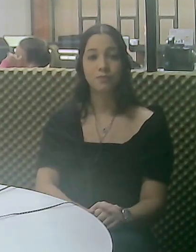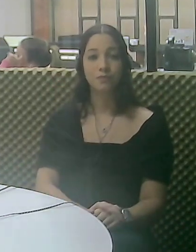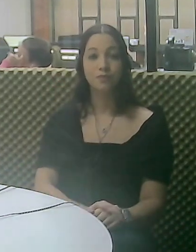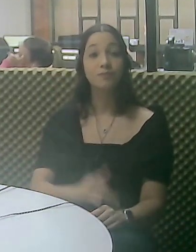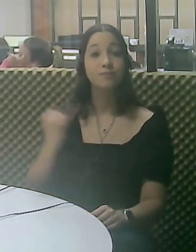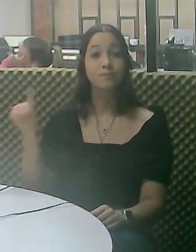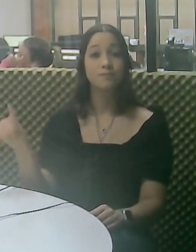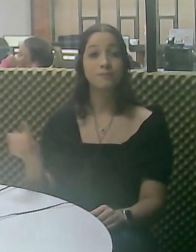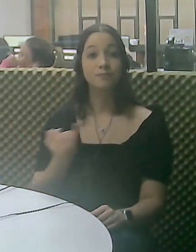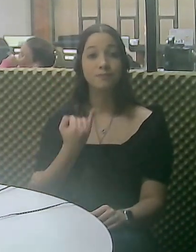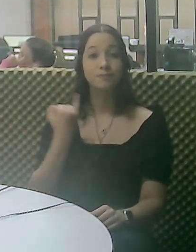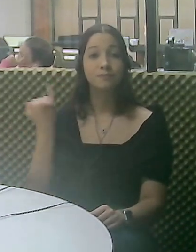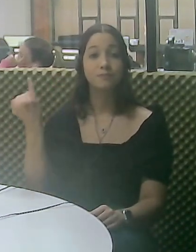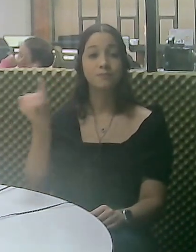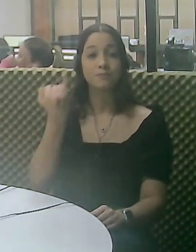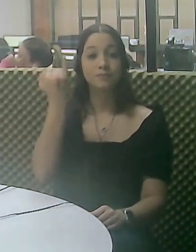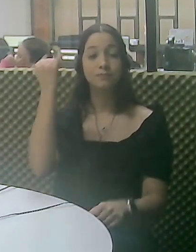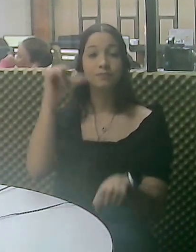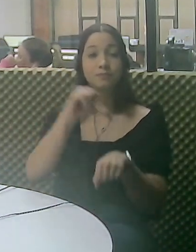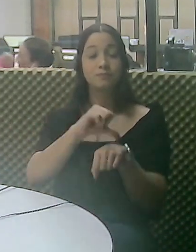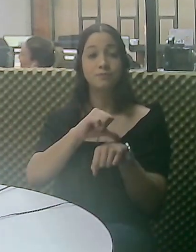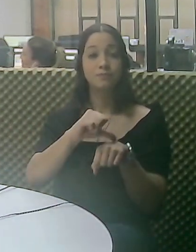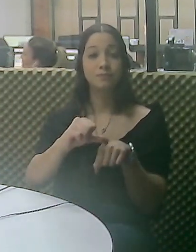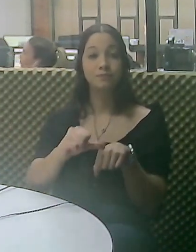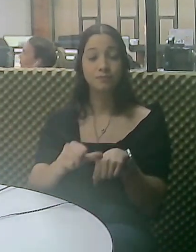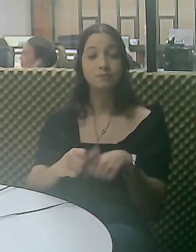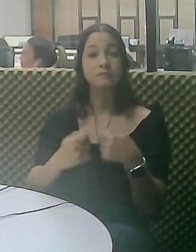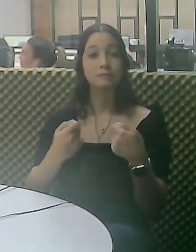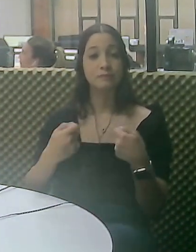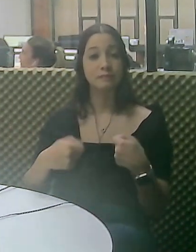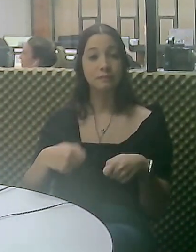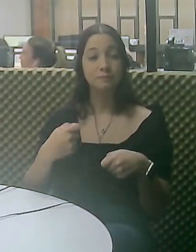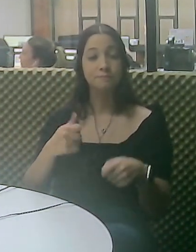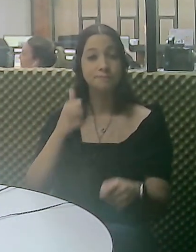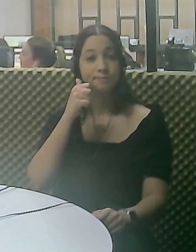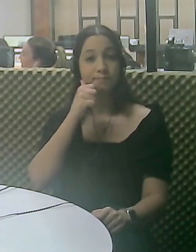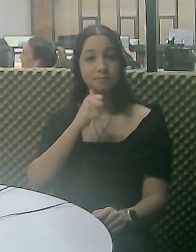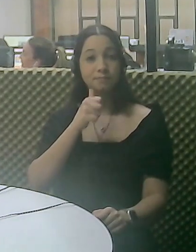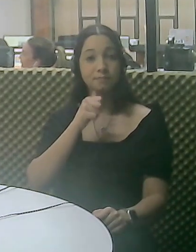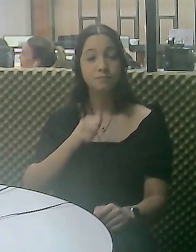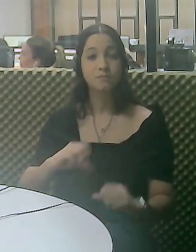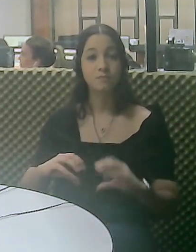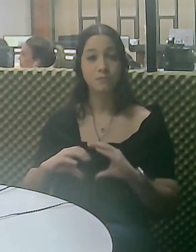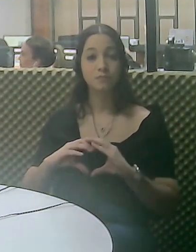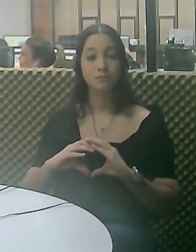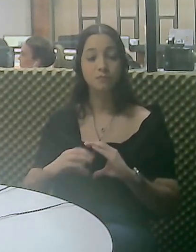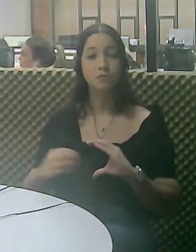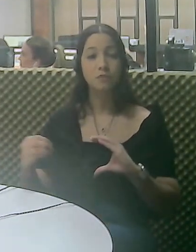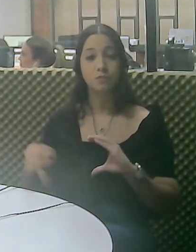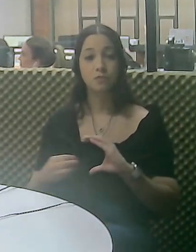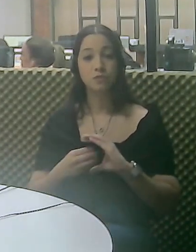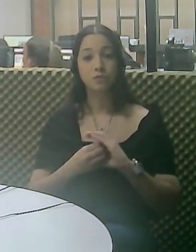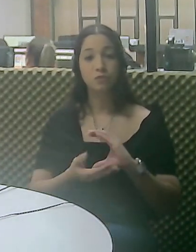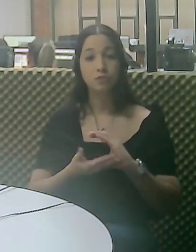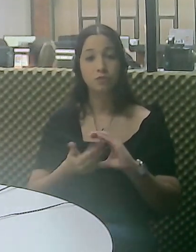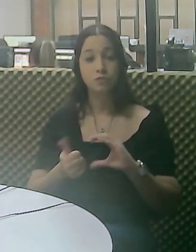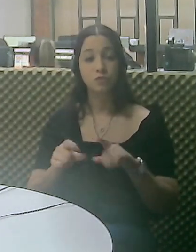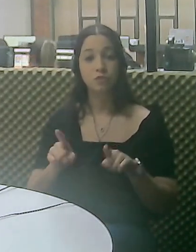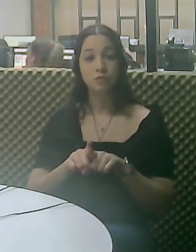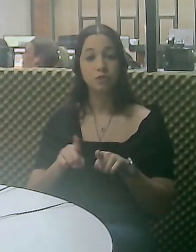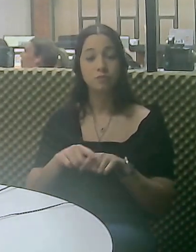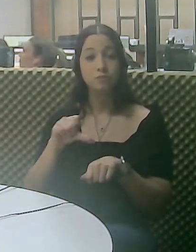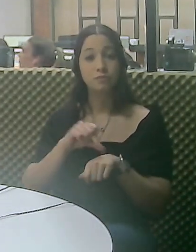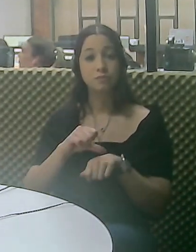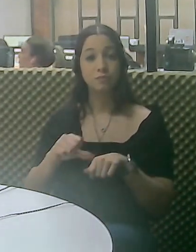esta ação. Vamos escutar! Eu acho que é muito importante, é uma cirurgia tão necessária para a mulher, que é